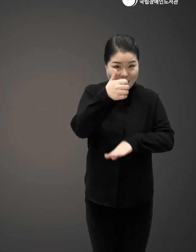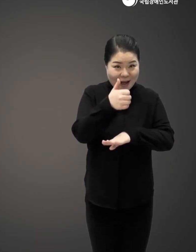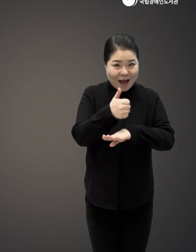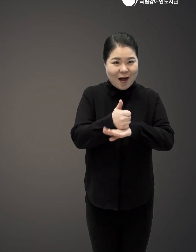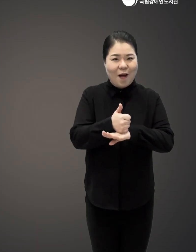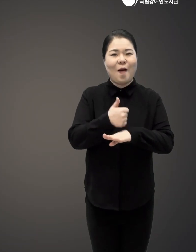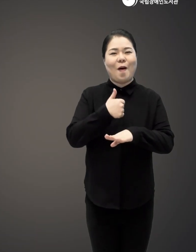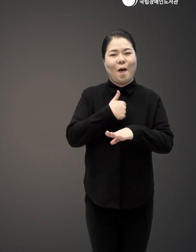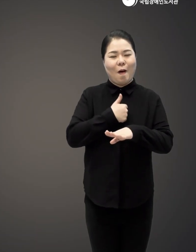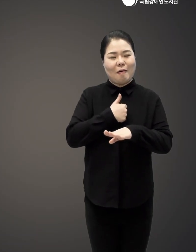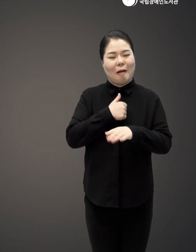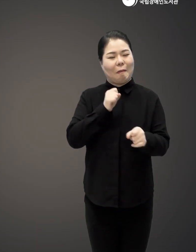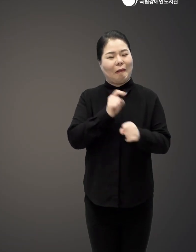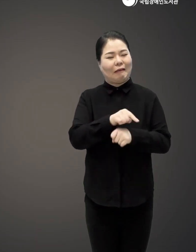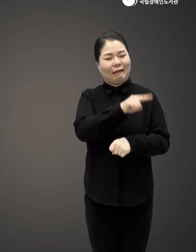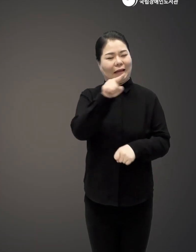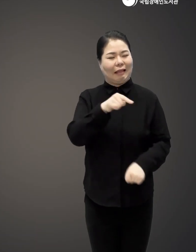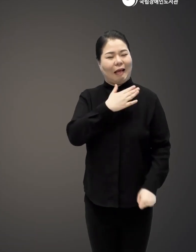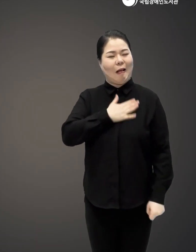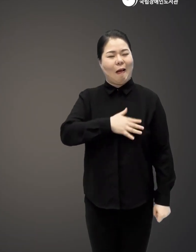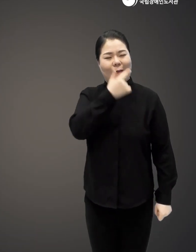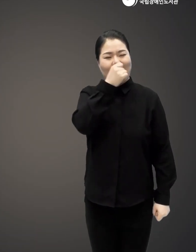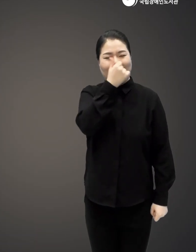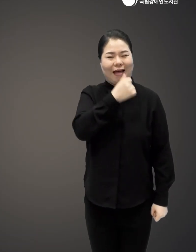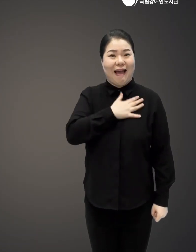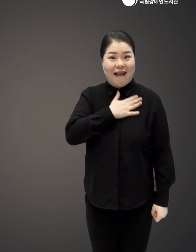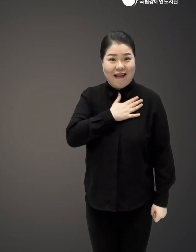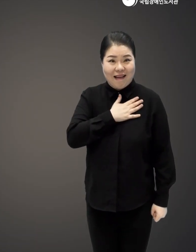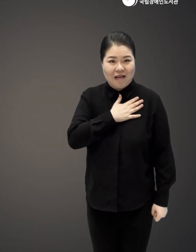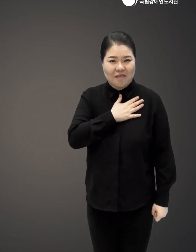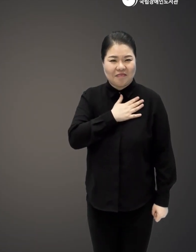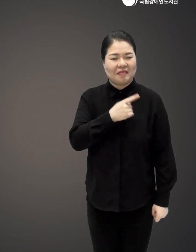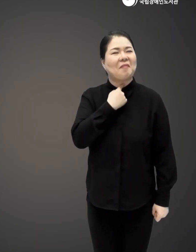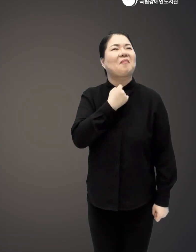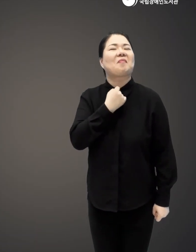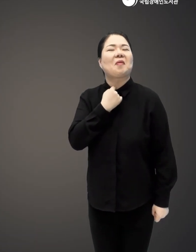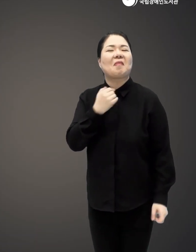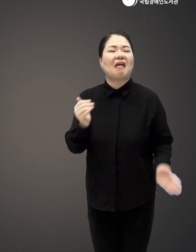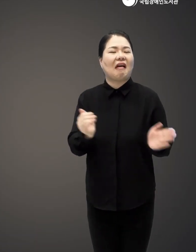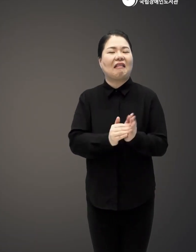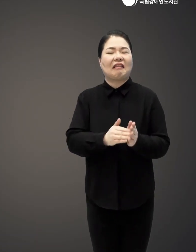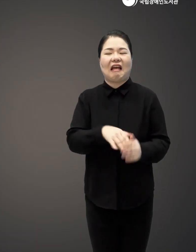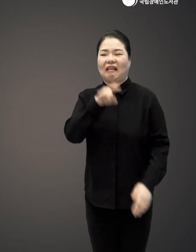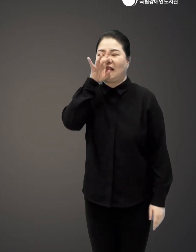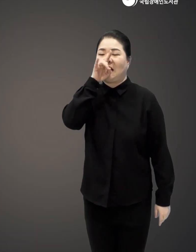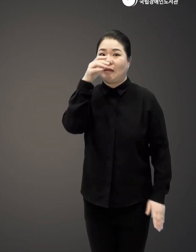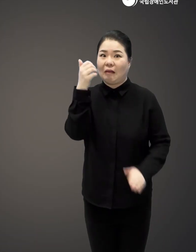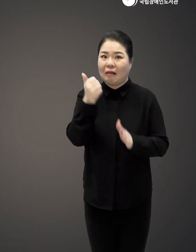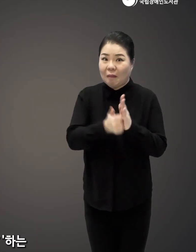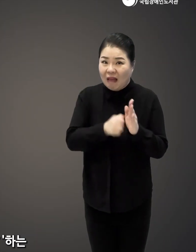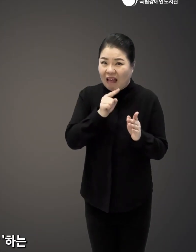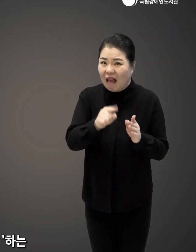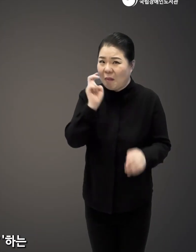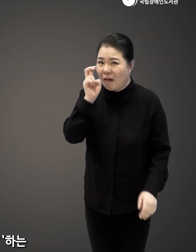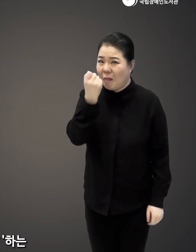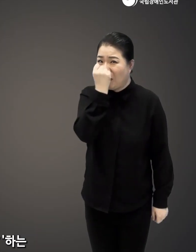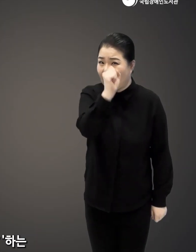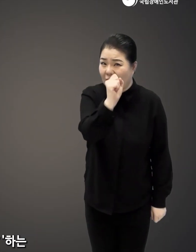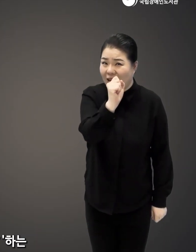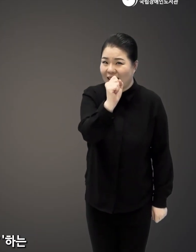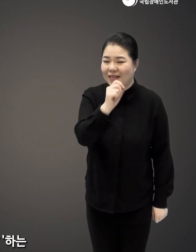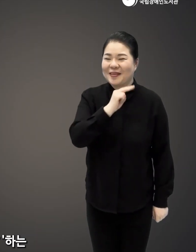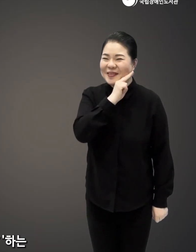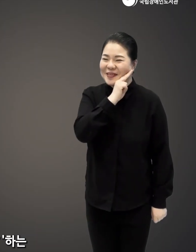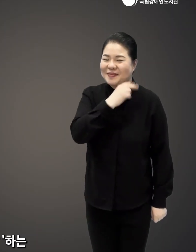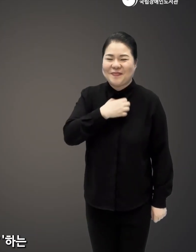마지막으로는요 나 이거 이미 다 알고 있어 다 해봤는데 안되더라 라고 의심하거나 걱정하지